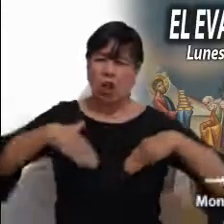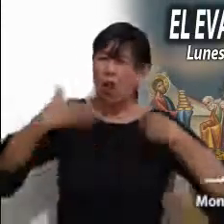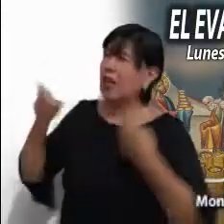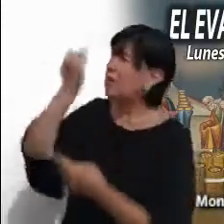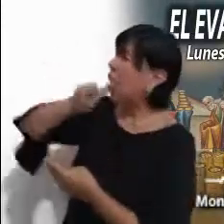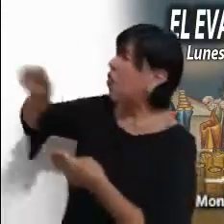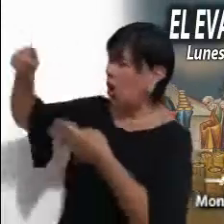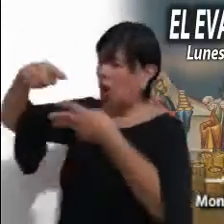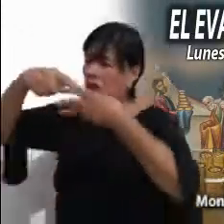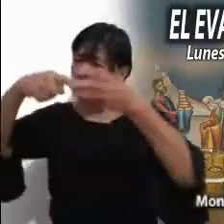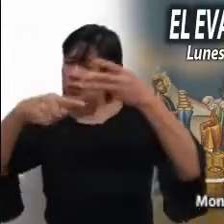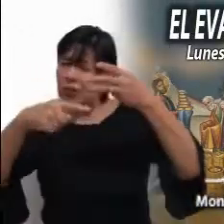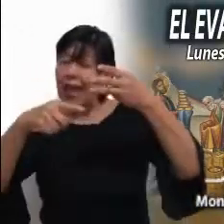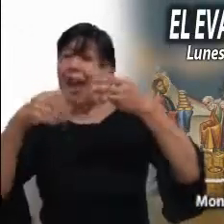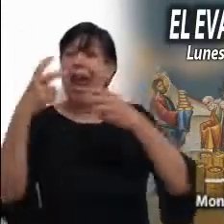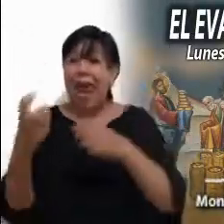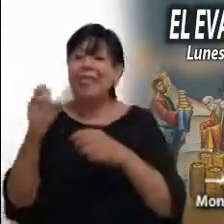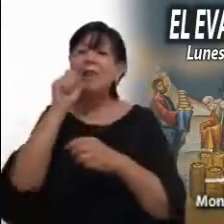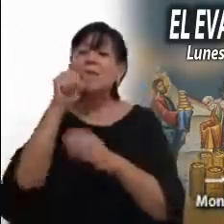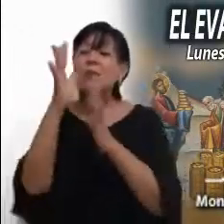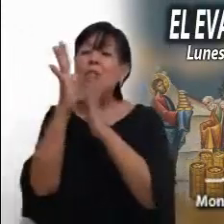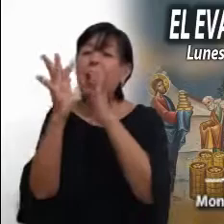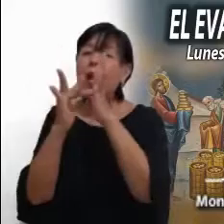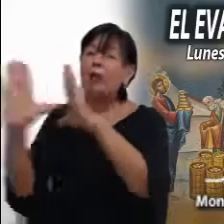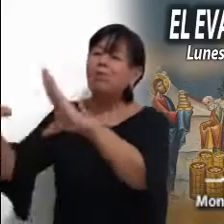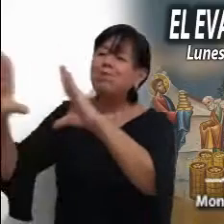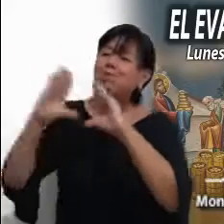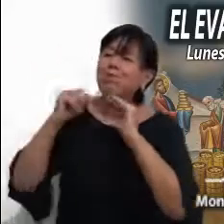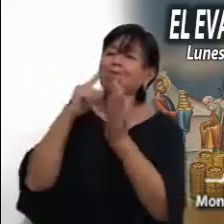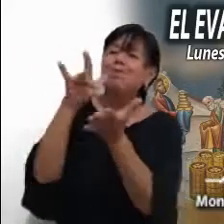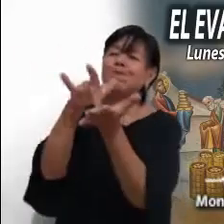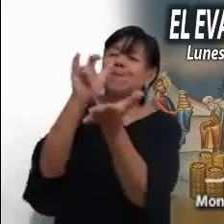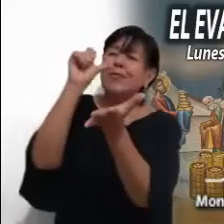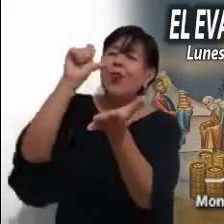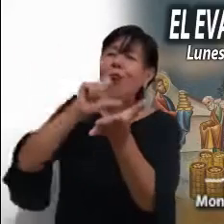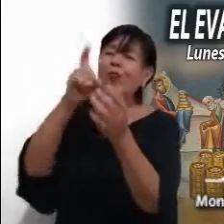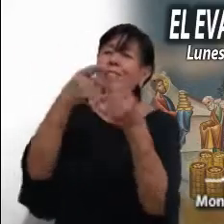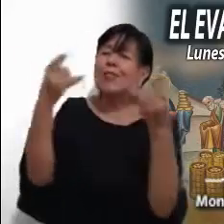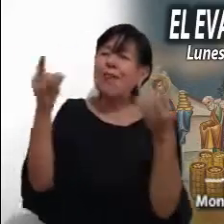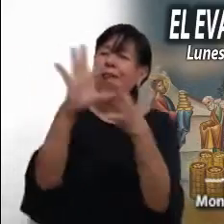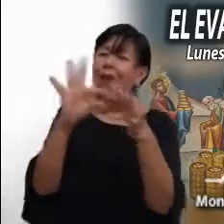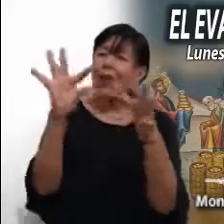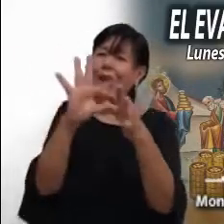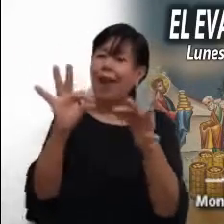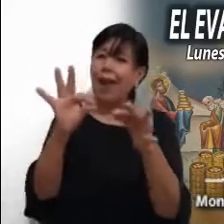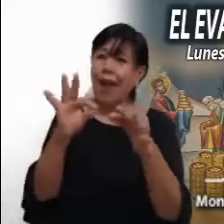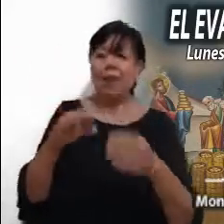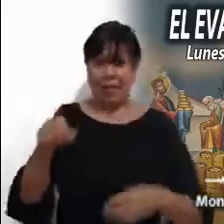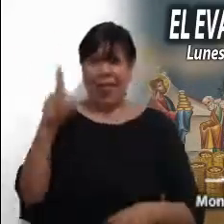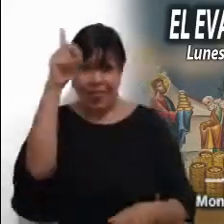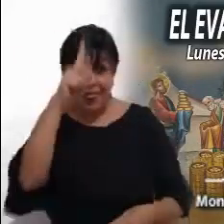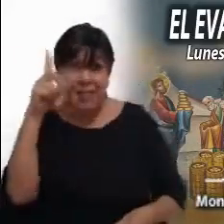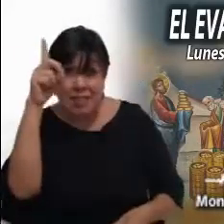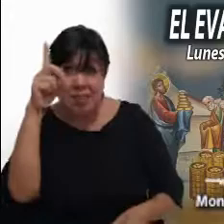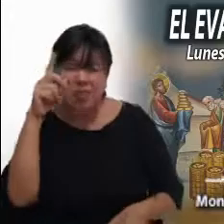nuestro Padre Dios, son algunas de las enseñanzas que podemos aprender de este relato. Los